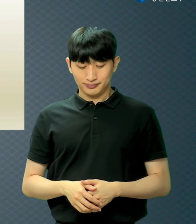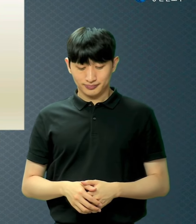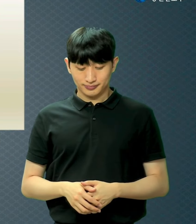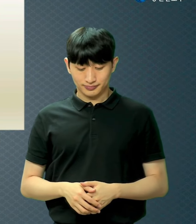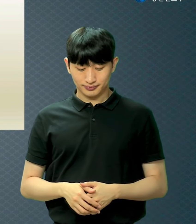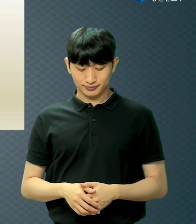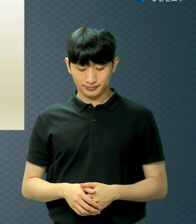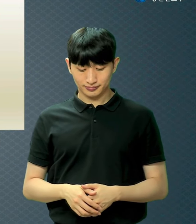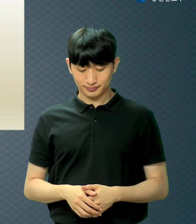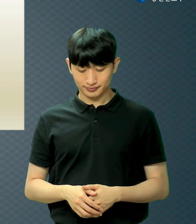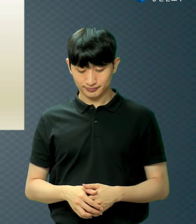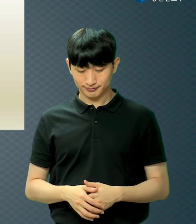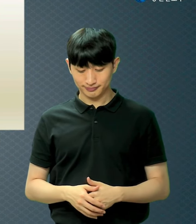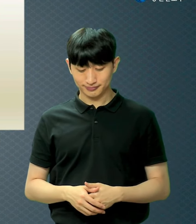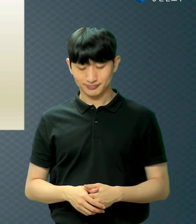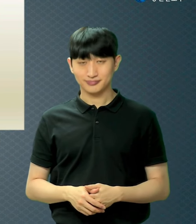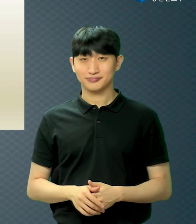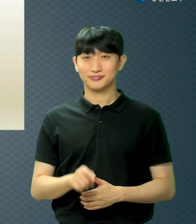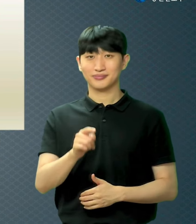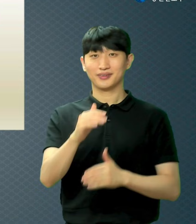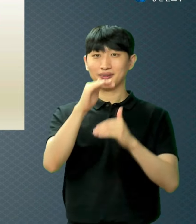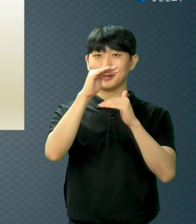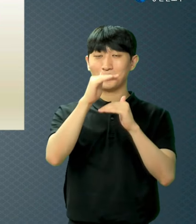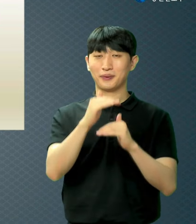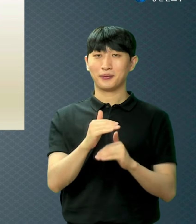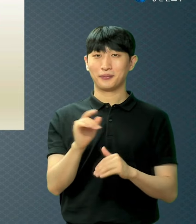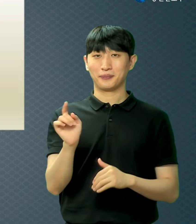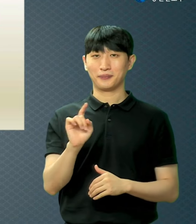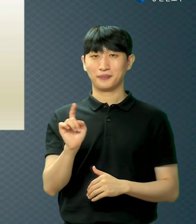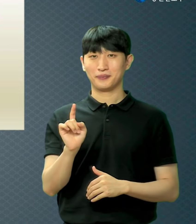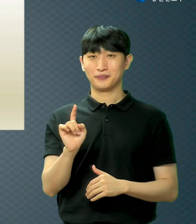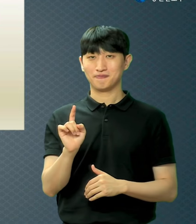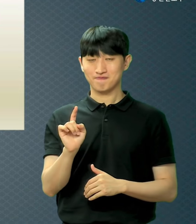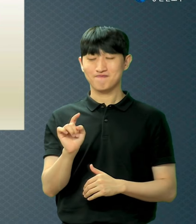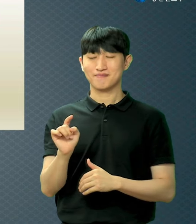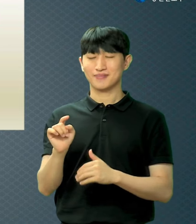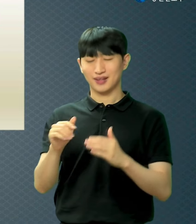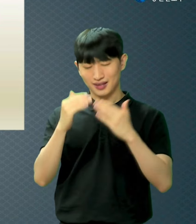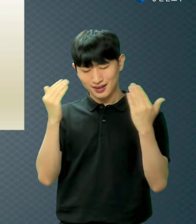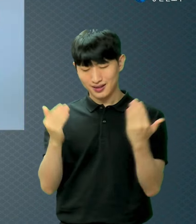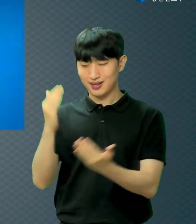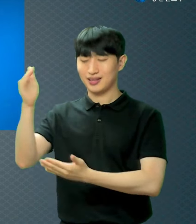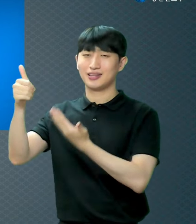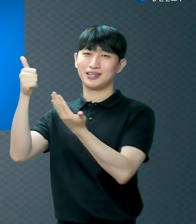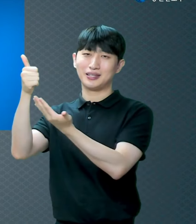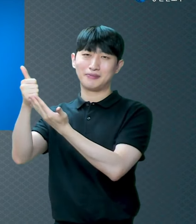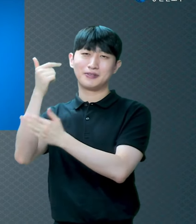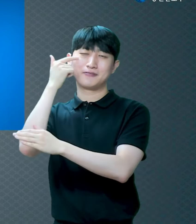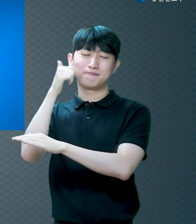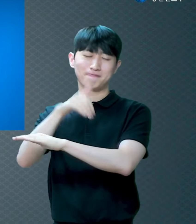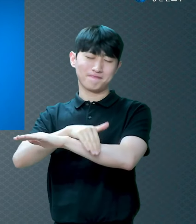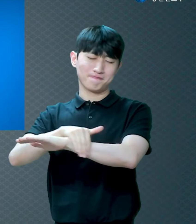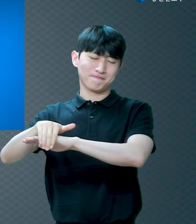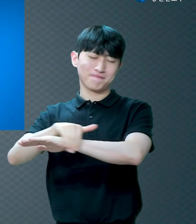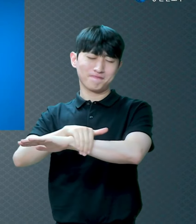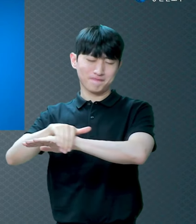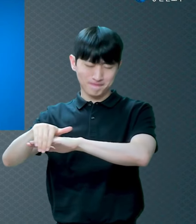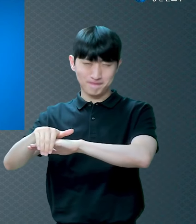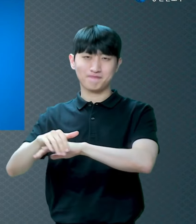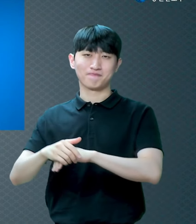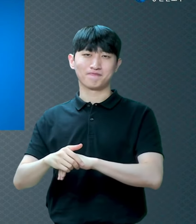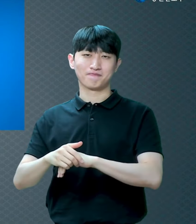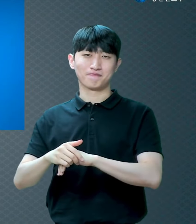간단한 것 같죠 하나님이 계획하셨어요 오랜 시간